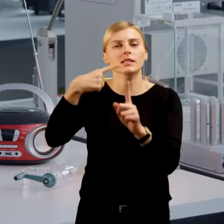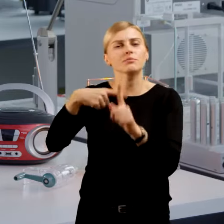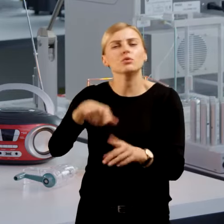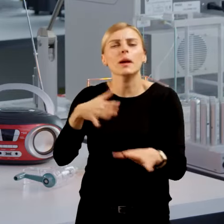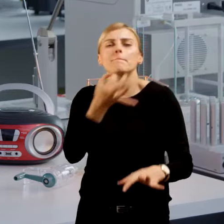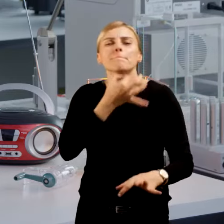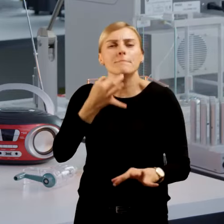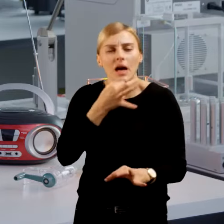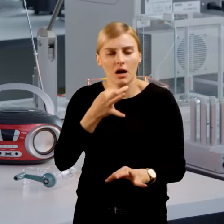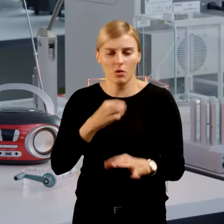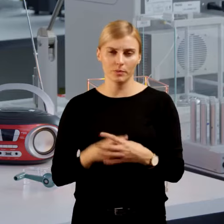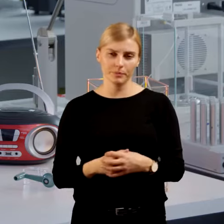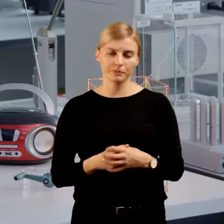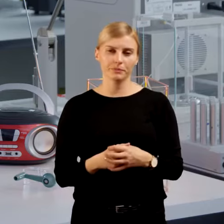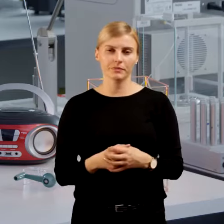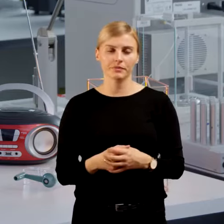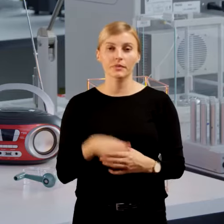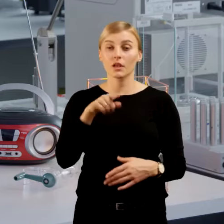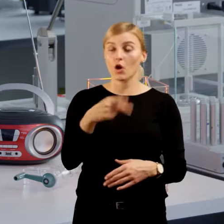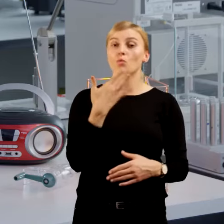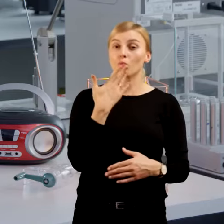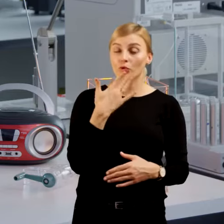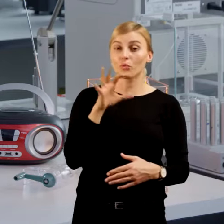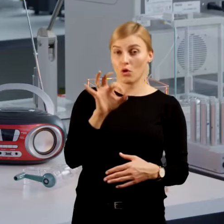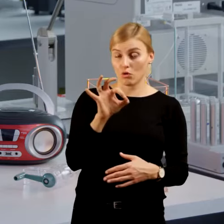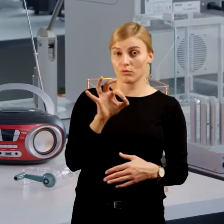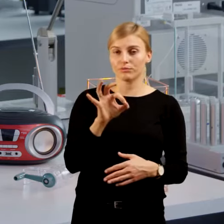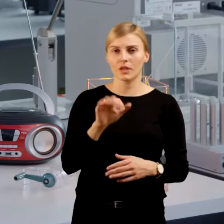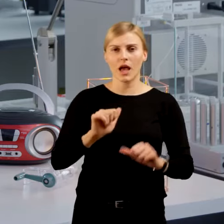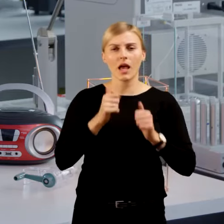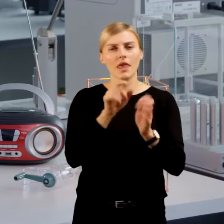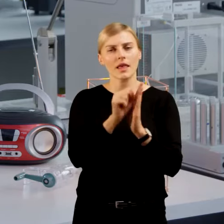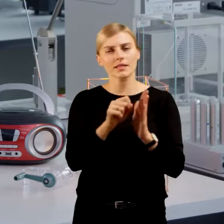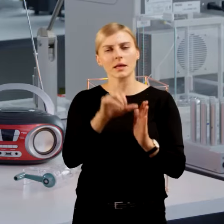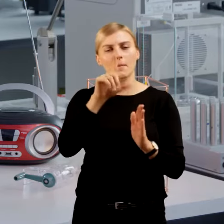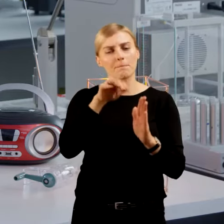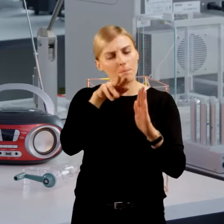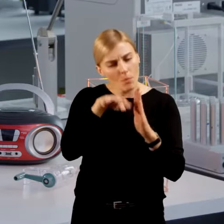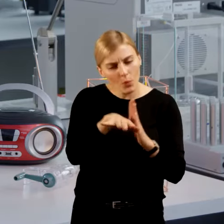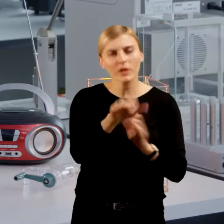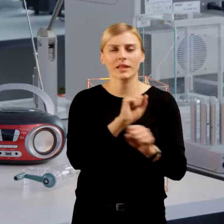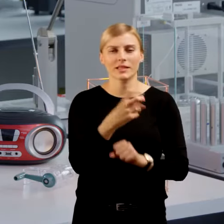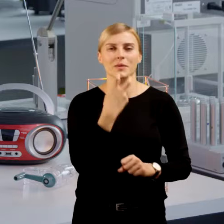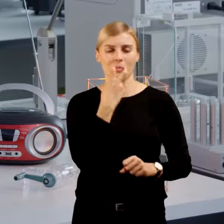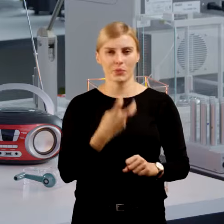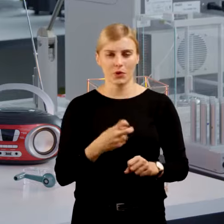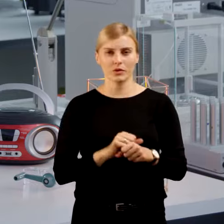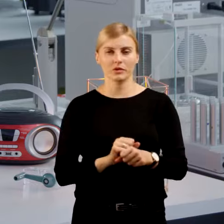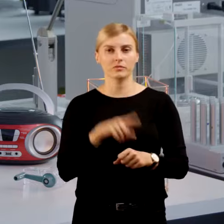mało, czyli do plusa. Mówimy wtedy, że płynie w nim prąd, który sprawia, że